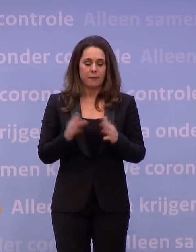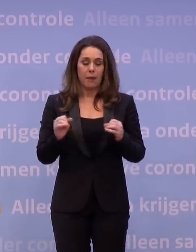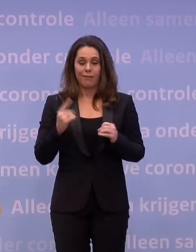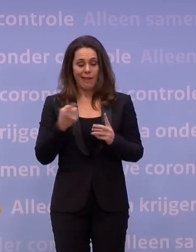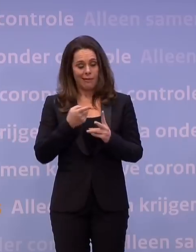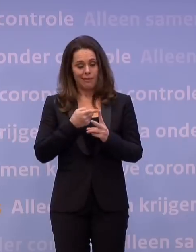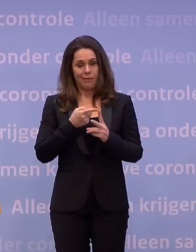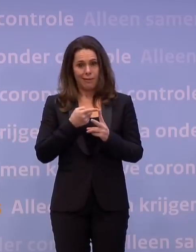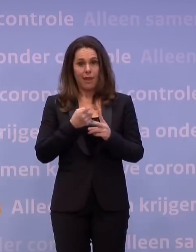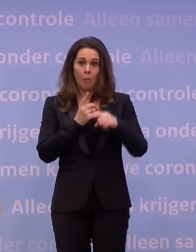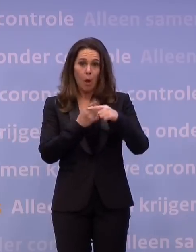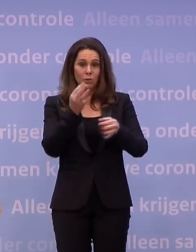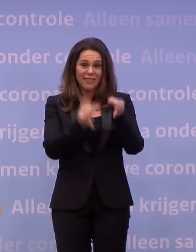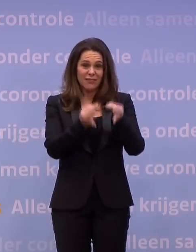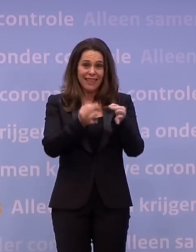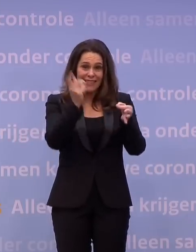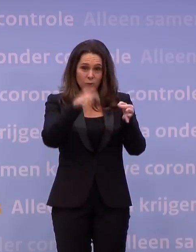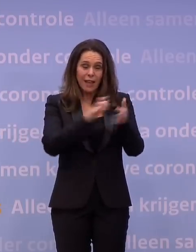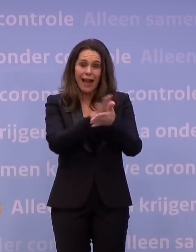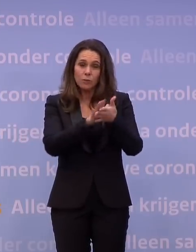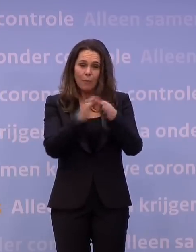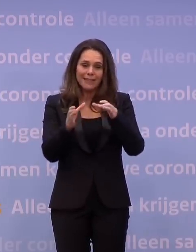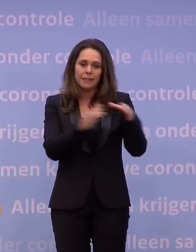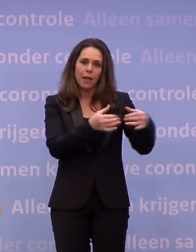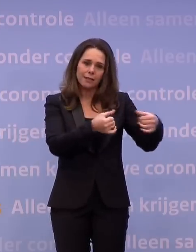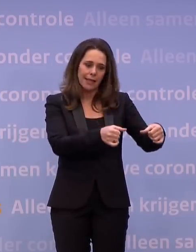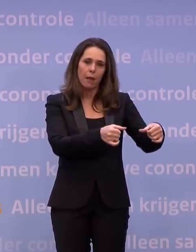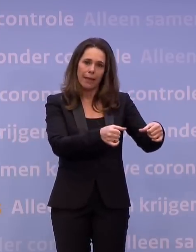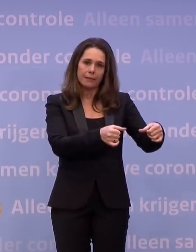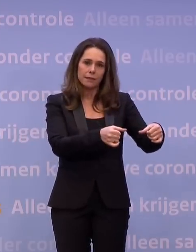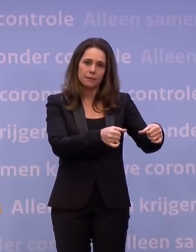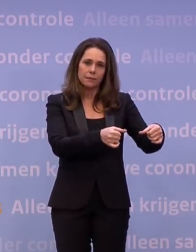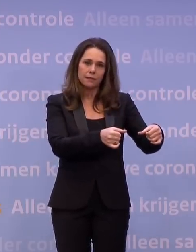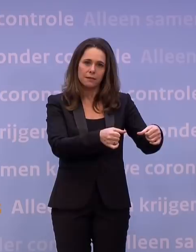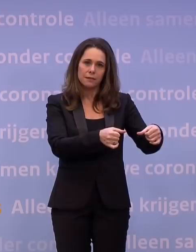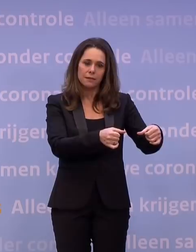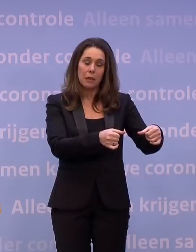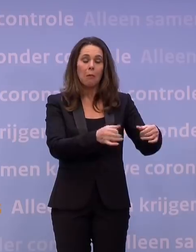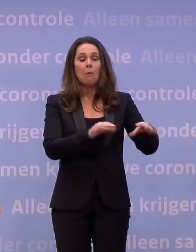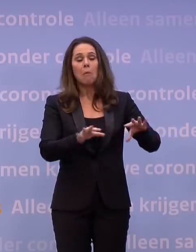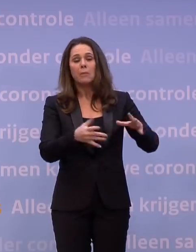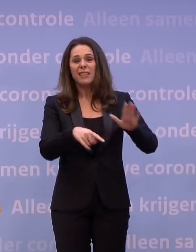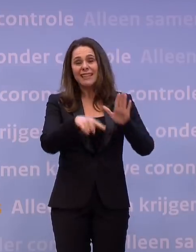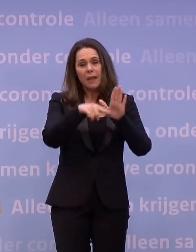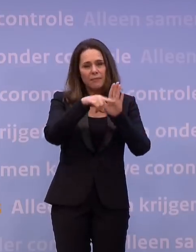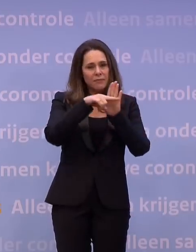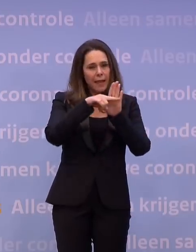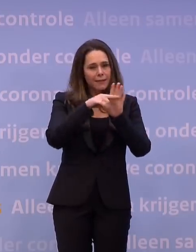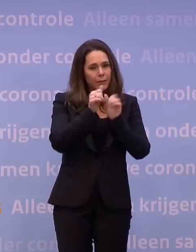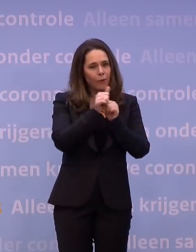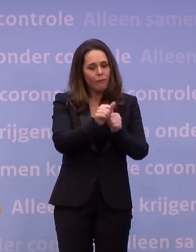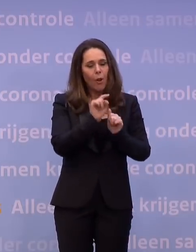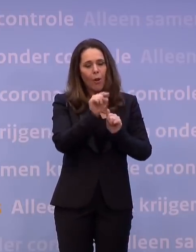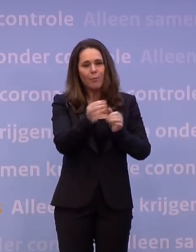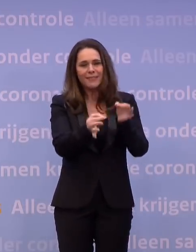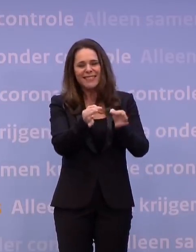ene variant, waarin dus een positieve testuitslag automatisch een quarantaineplicht betekent, dat een negatief effect zou kunnen hebben op de testbereidheid. Dat moet je wel